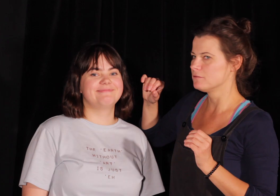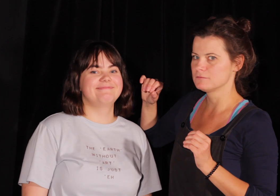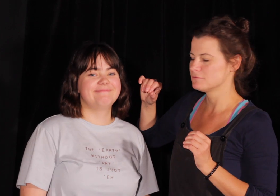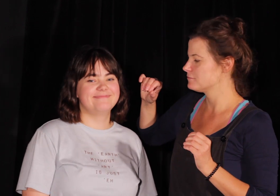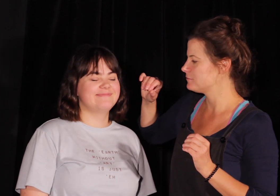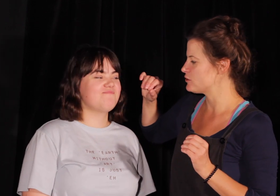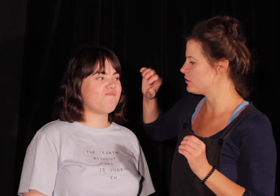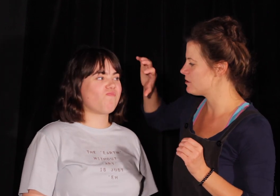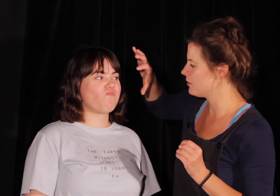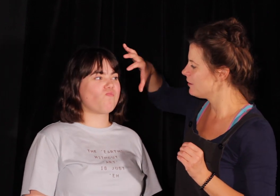No, sorry.